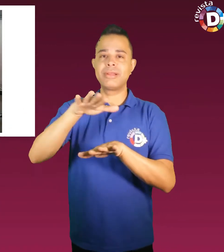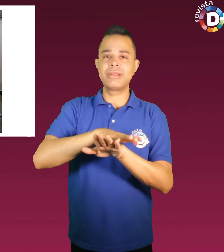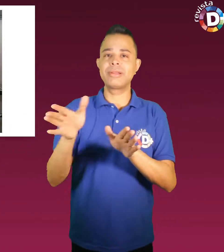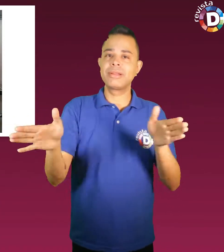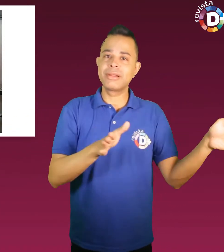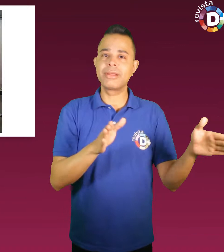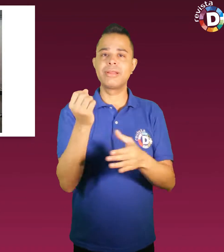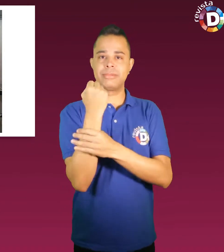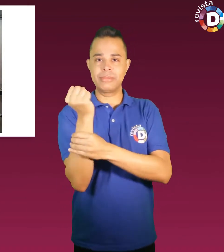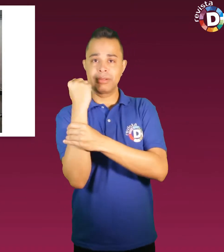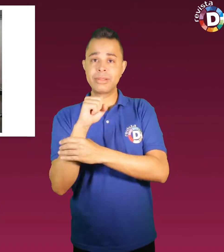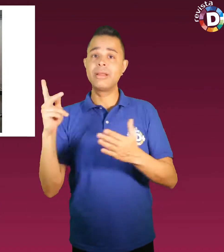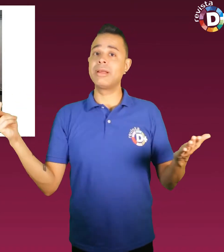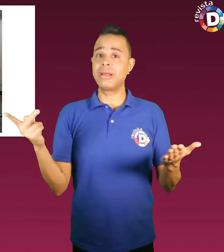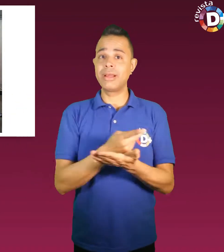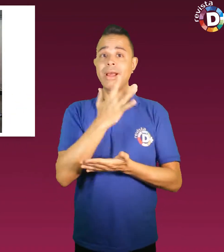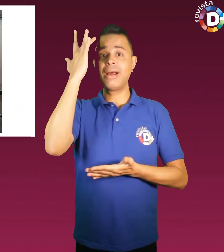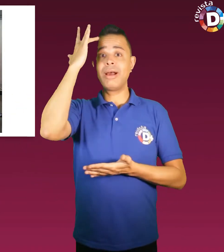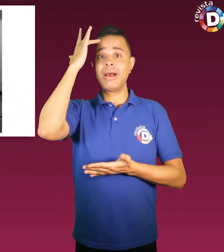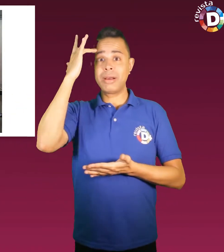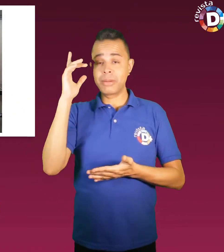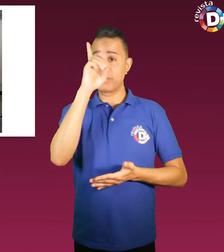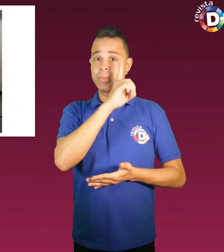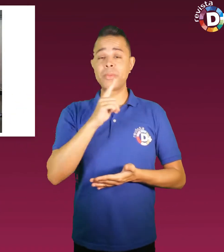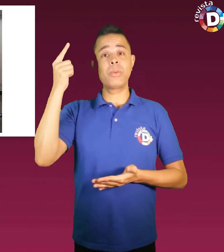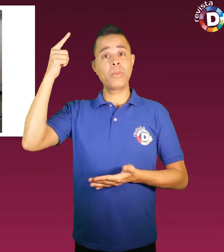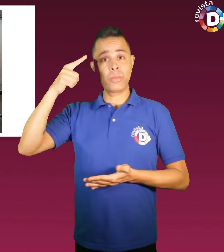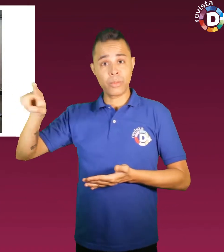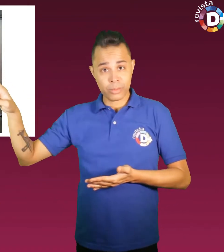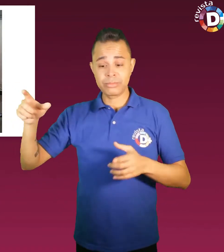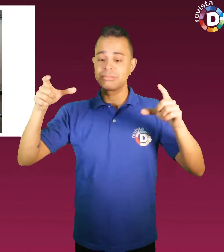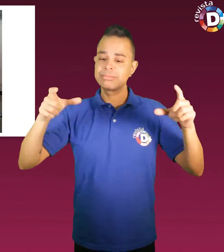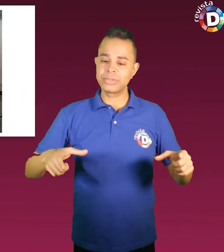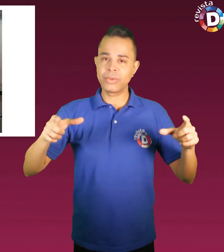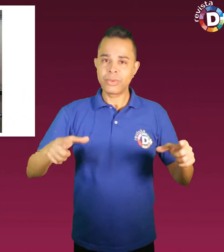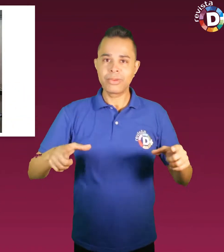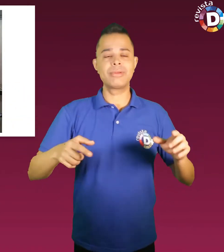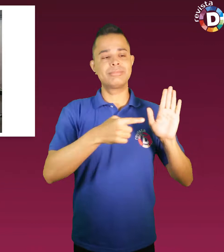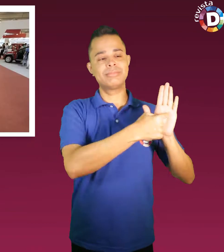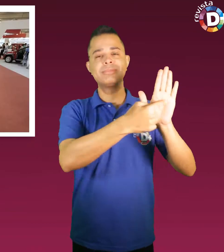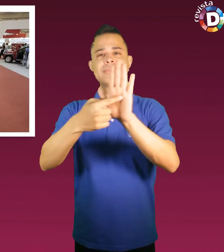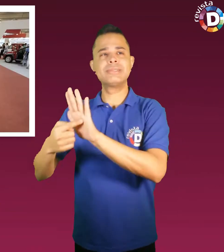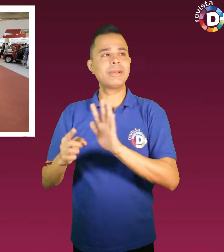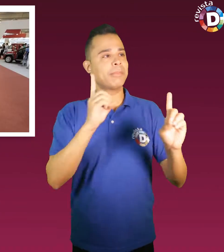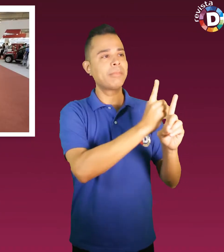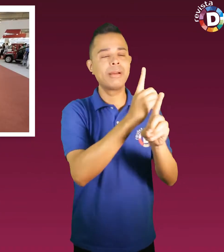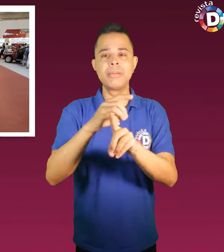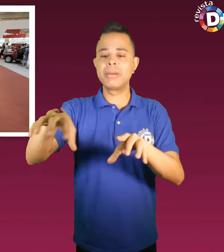Acessibilidade, que acontece até amanhã na São Paulo Expo, está repleta de atrações para quem